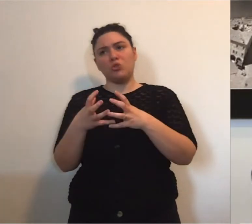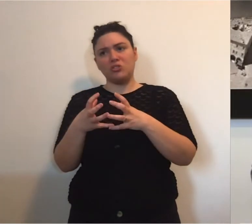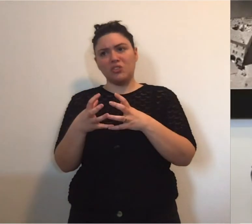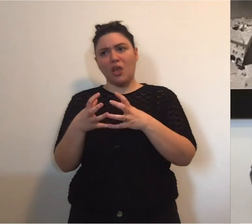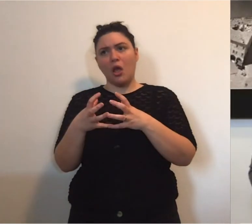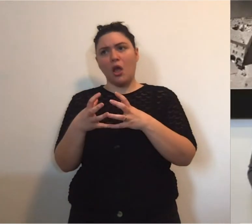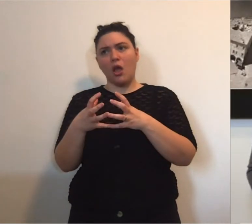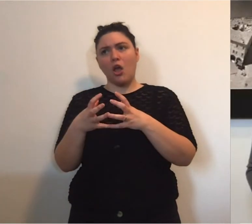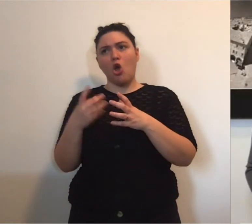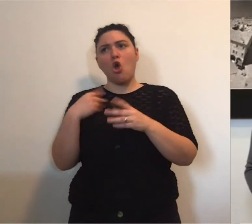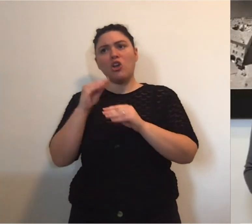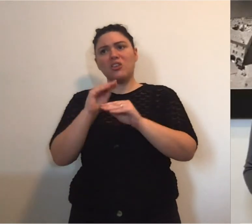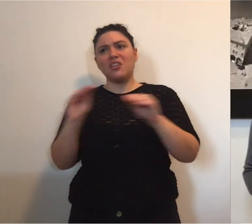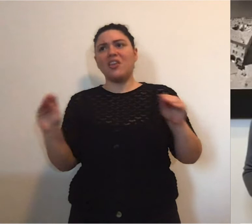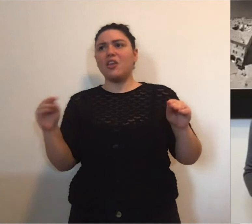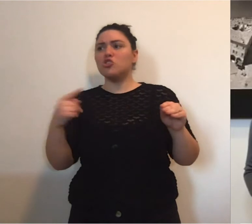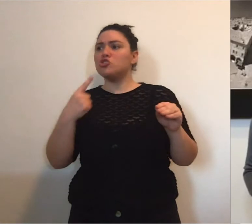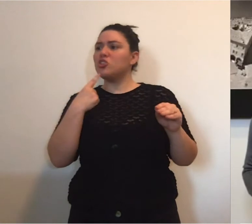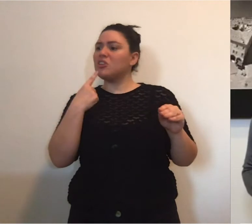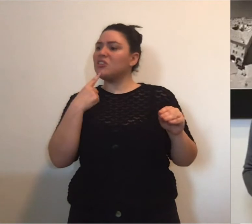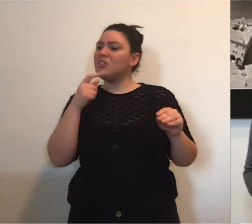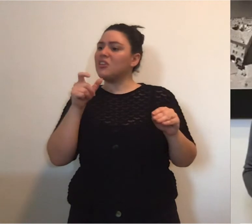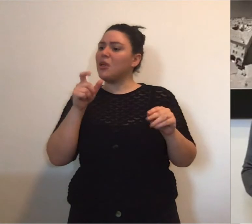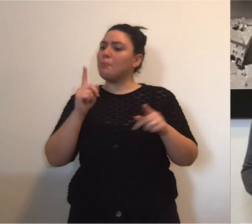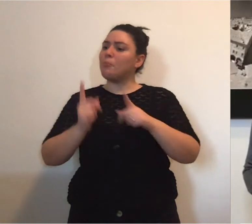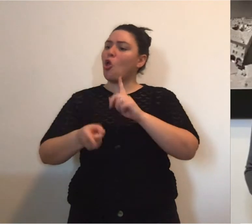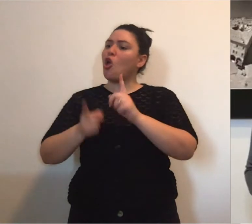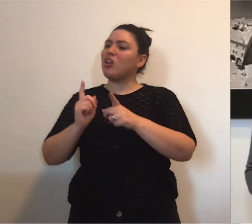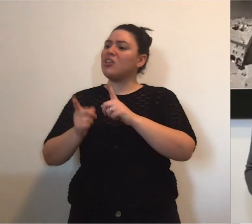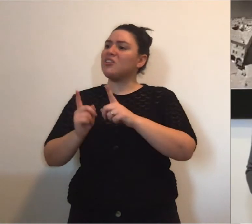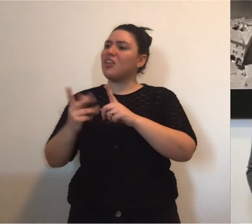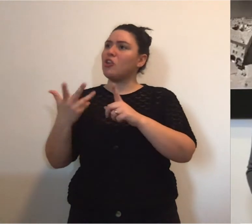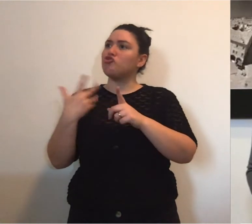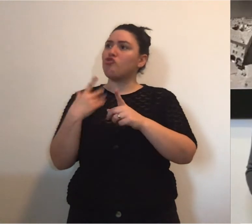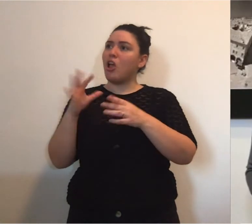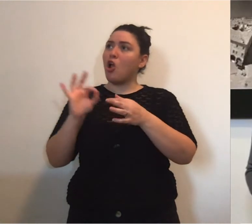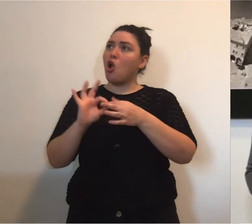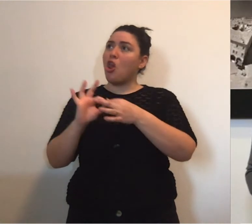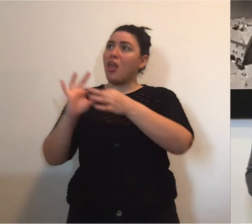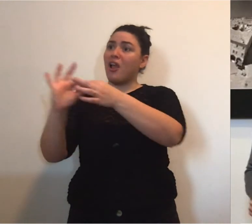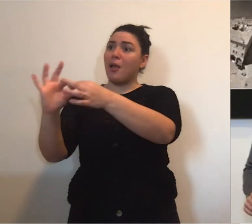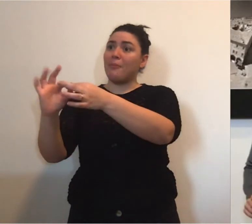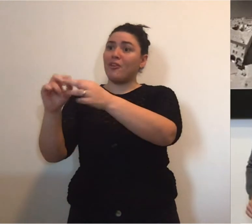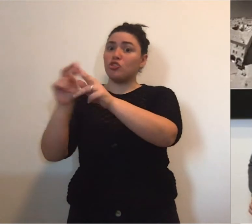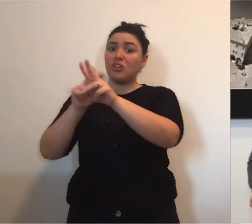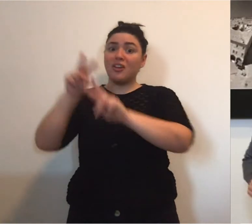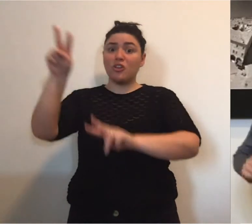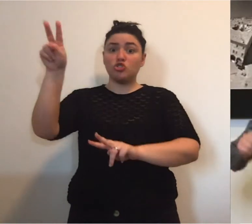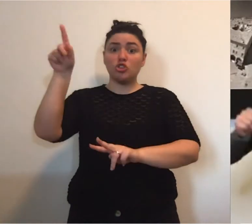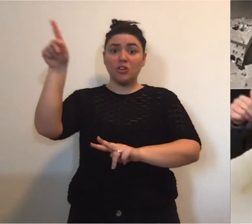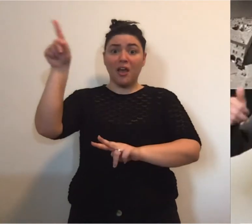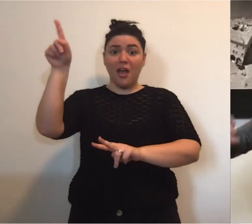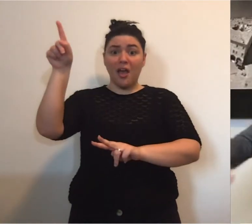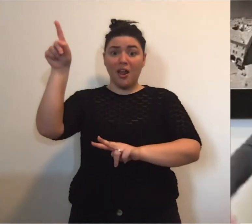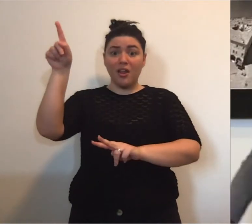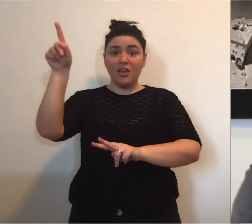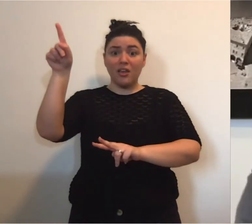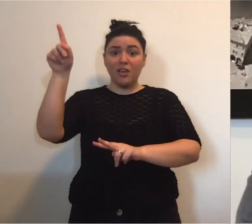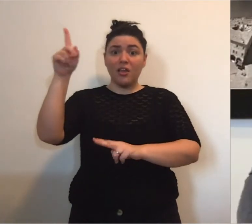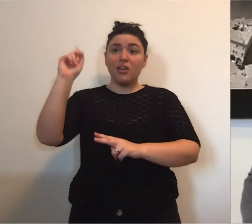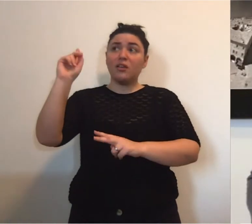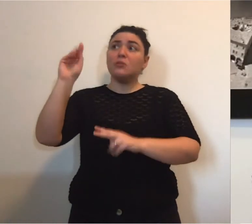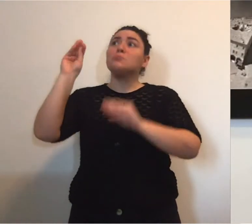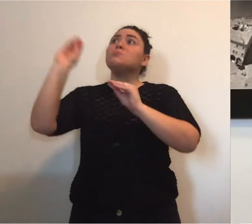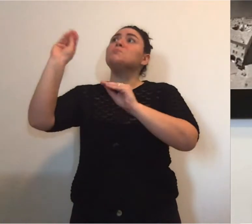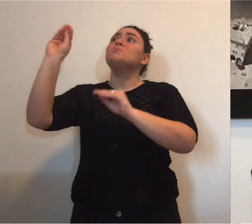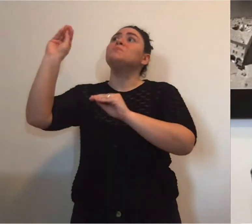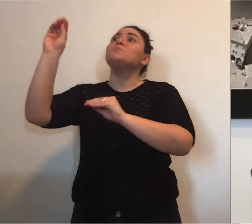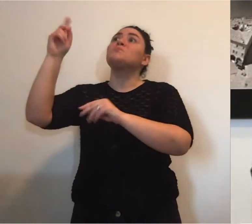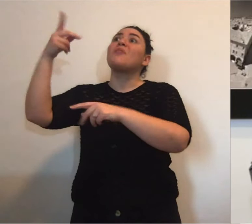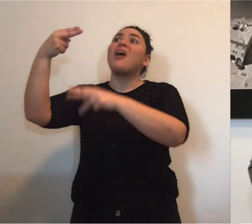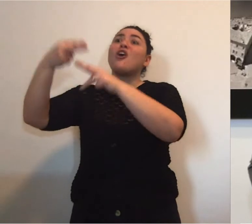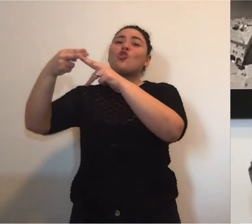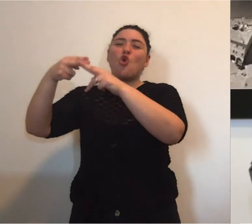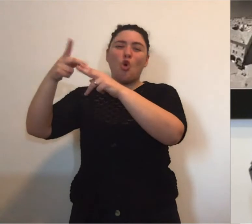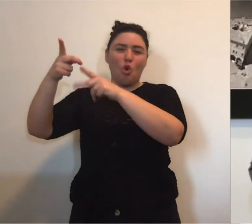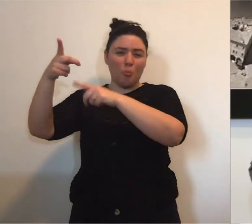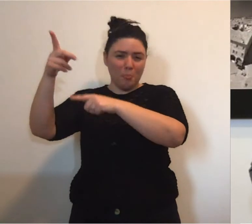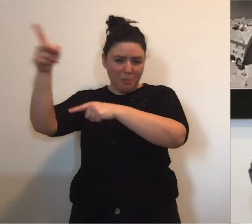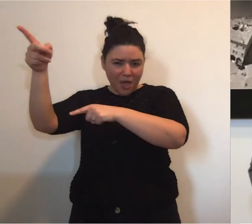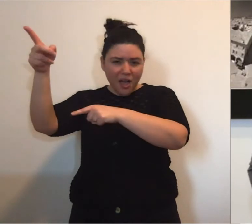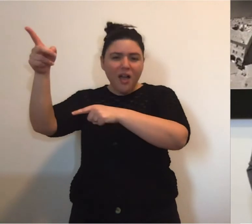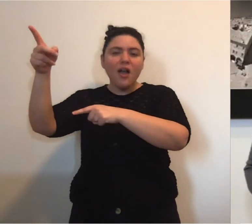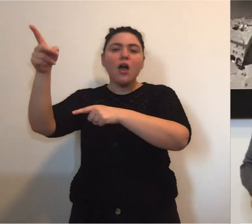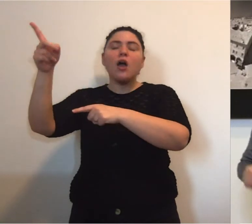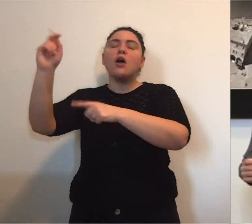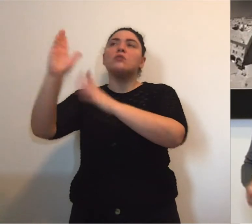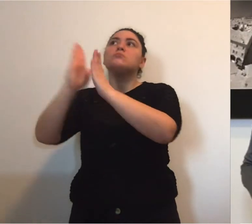possibile, che abbiamo bisogno di unità, ho chiesto a quelle forze politiche che hanno anche un collegamento di tipo nazionale